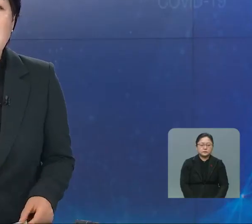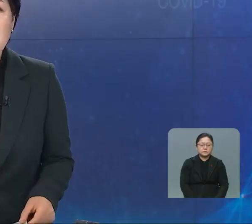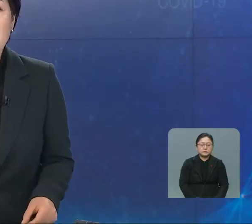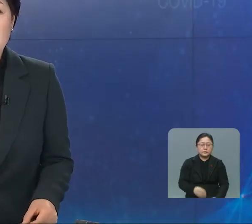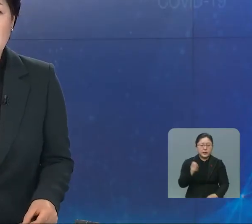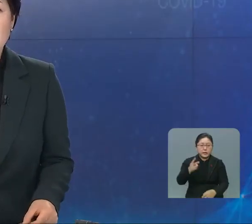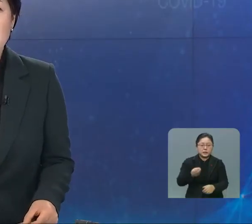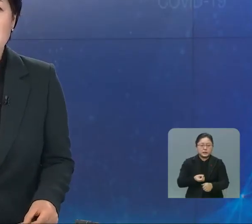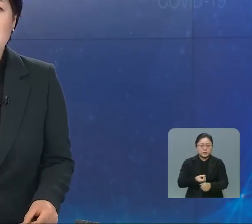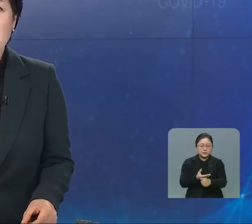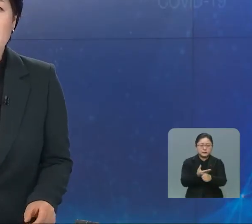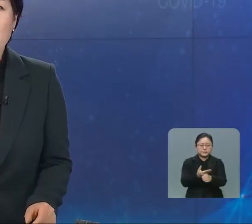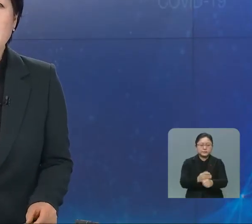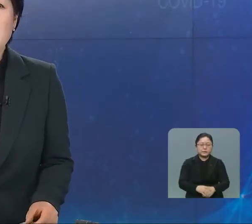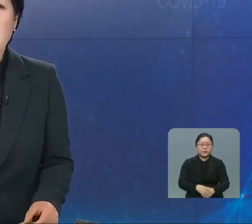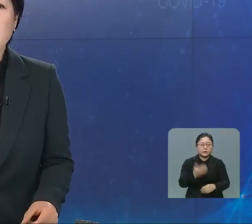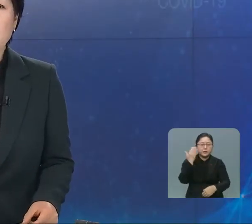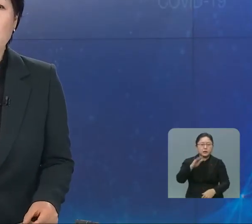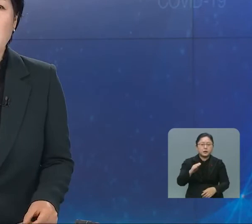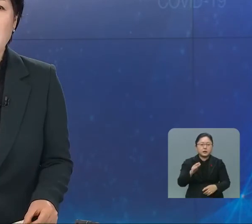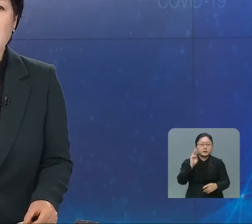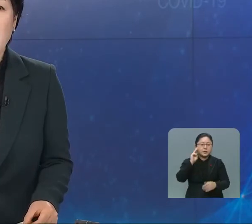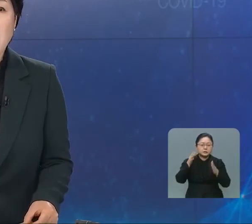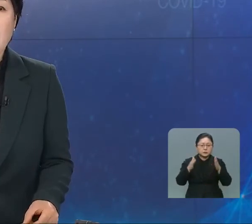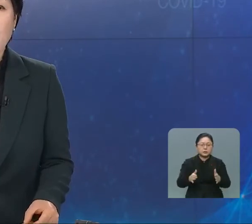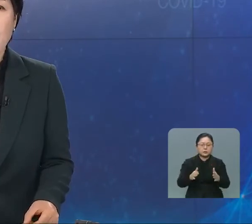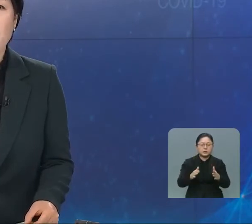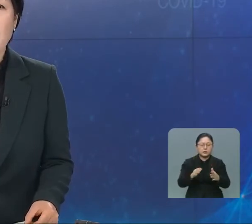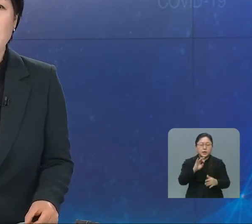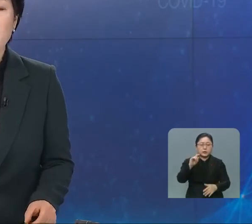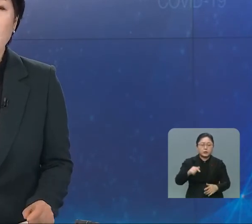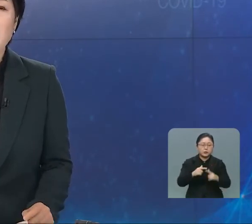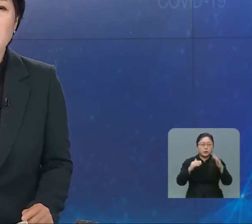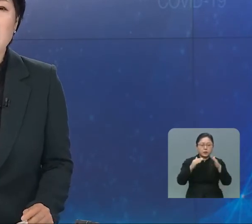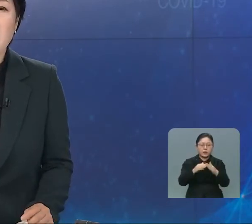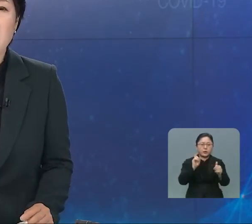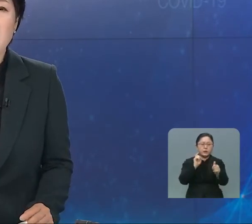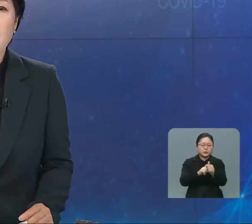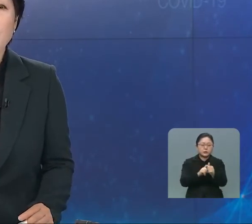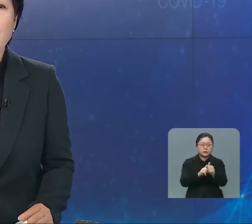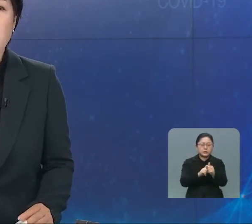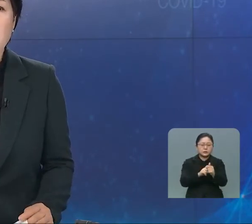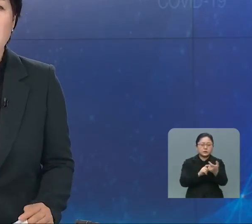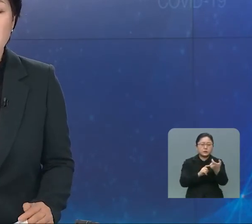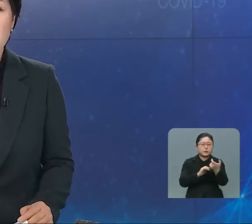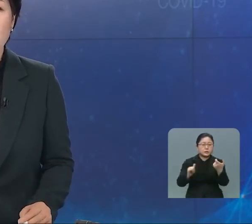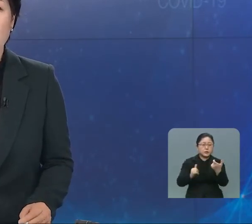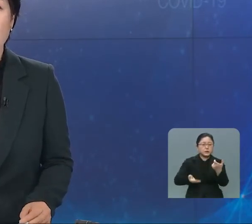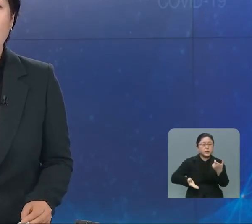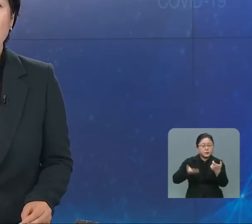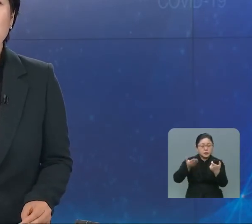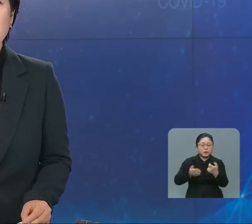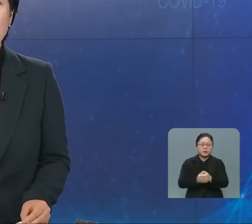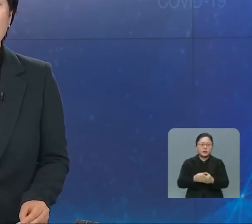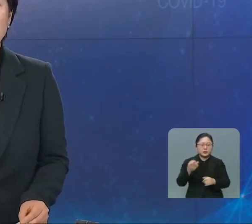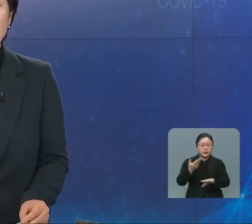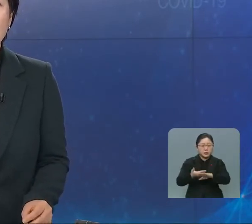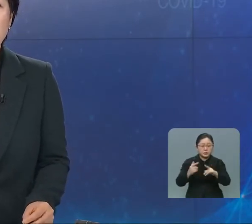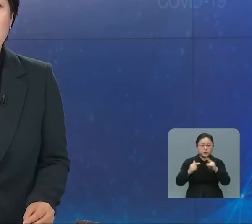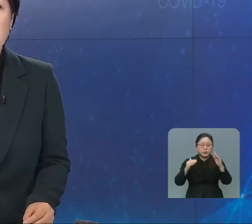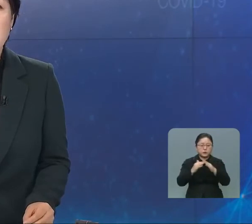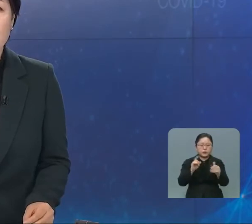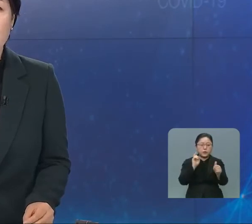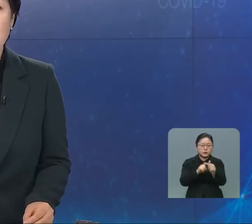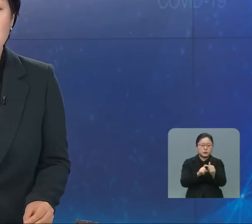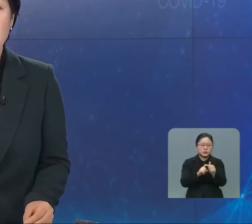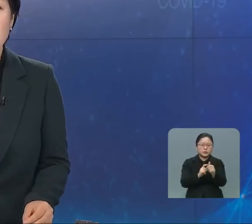다시 한번 말씀드립니다. 최근 4월 동안에만 안디옥 교회 관련 확진자가 60명을 넘어섰고, 또 다른 교회에서도